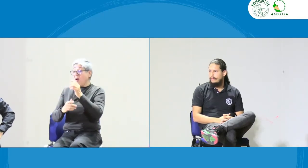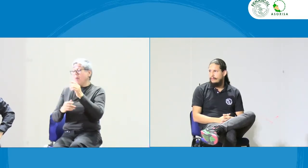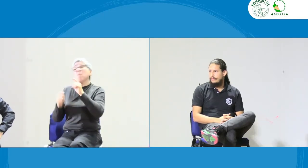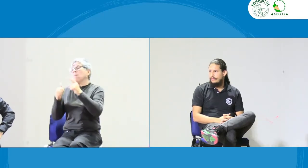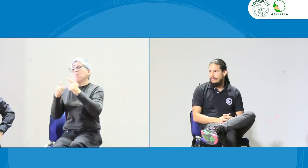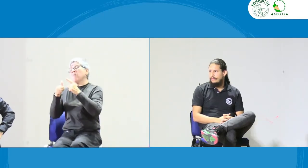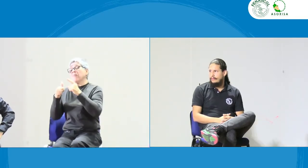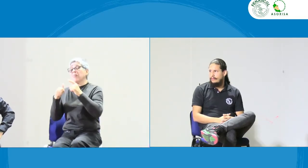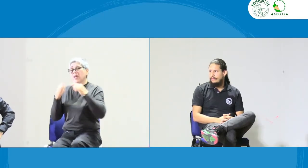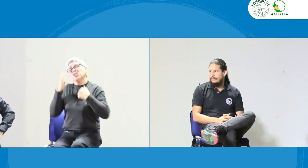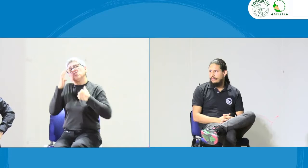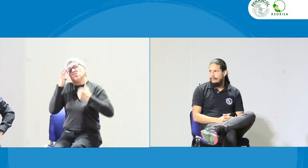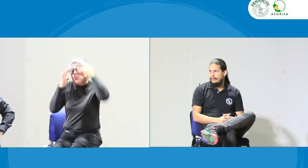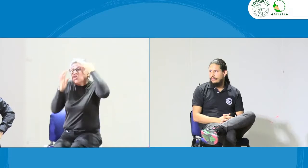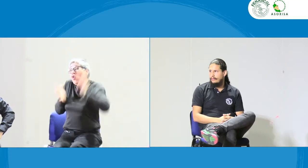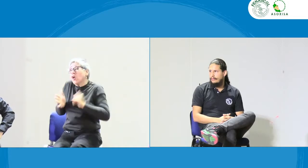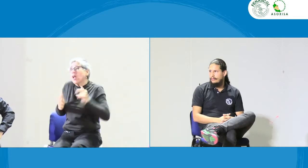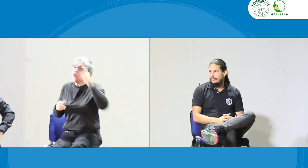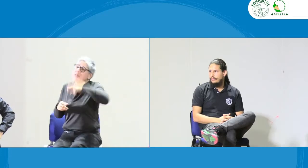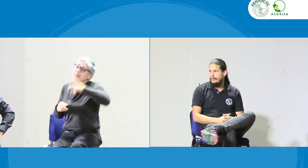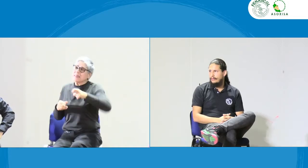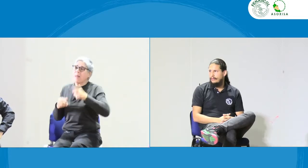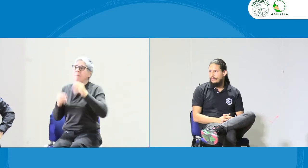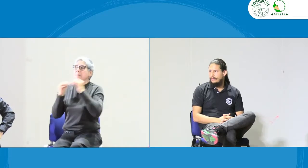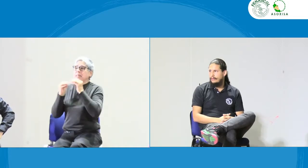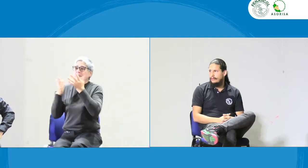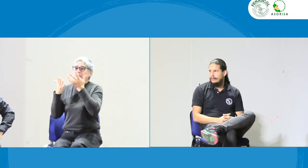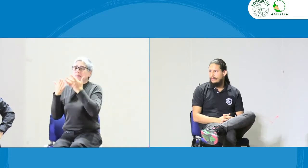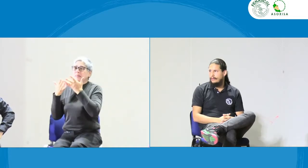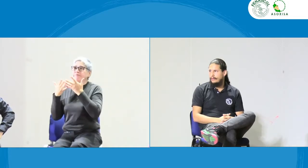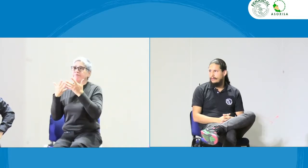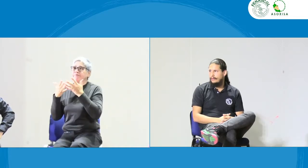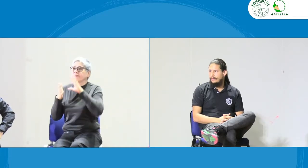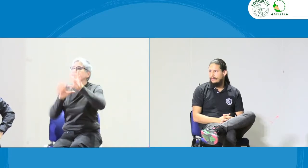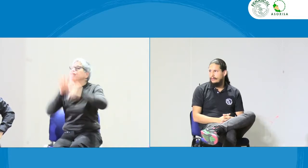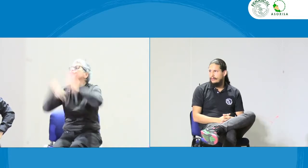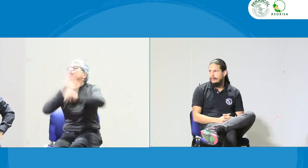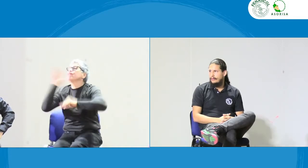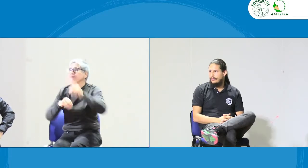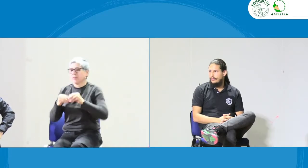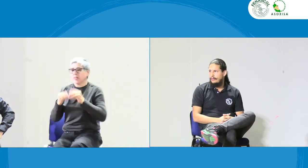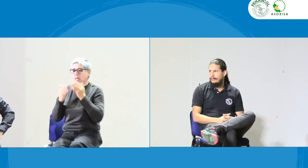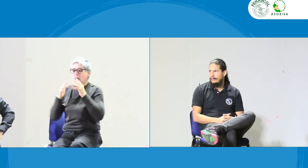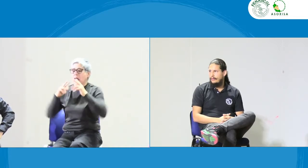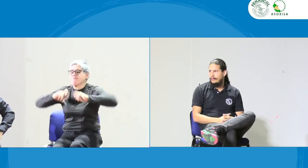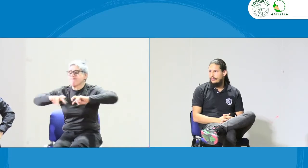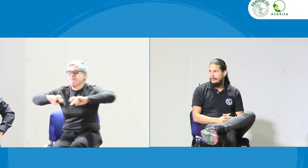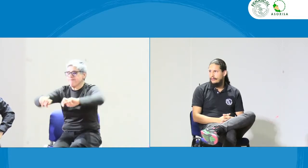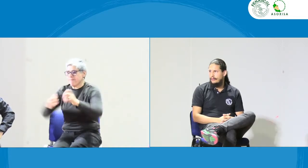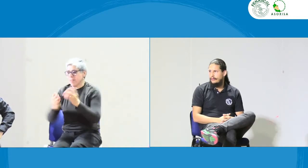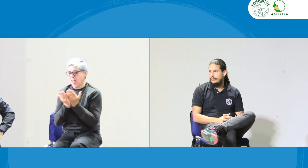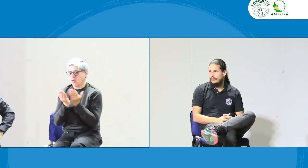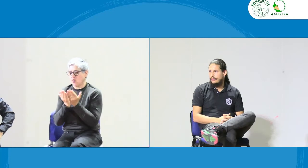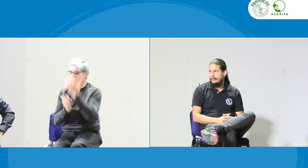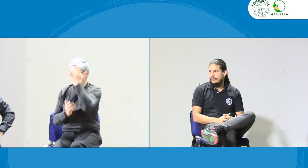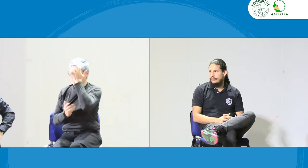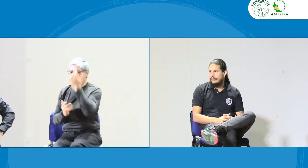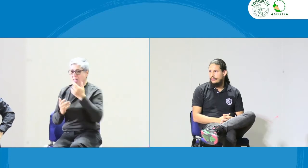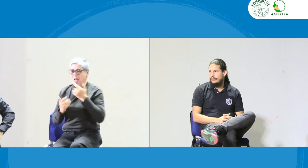del código de ética. Yo creo que es importante investigar, adquirir esos